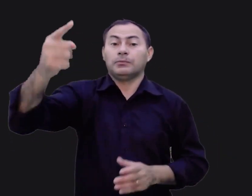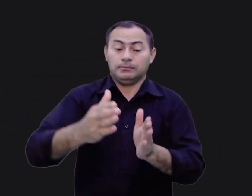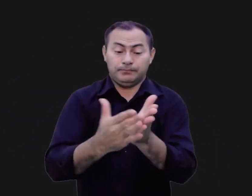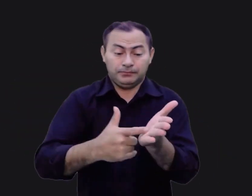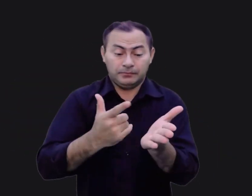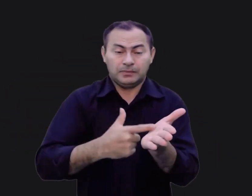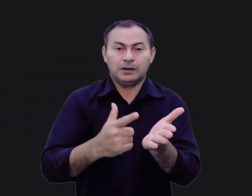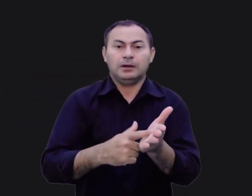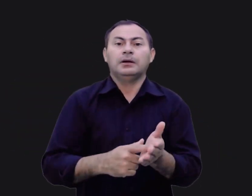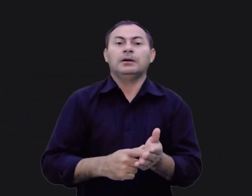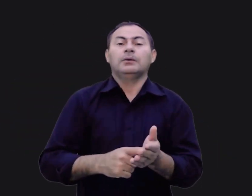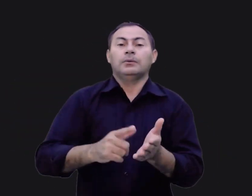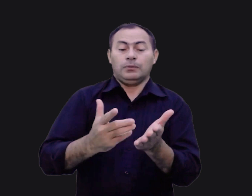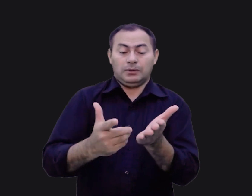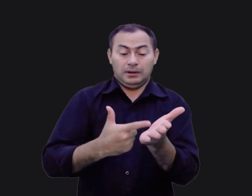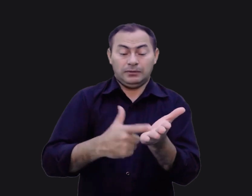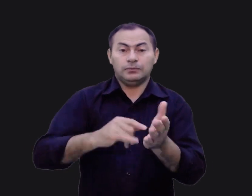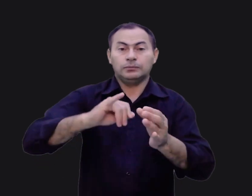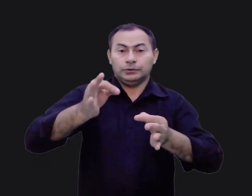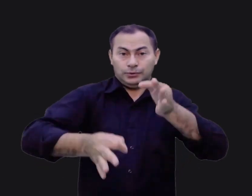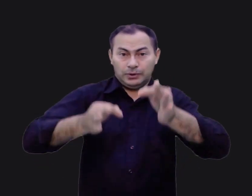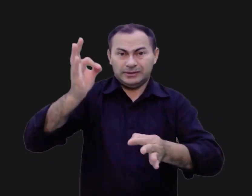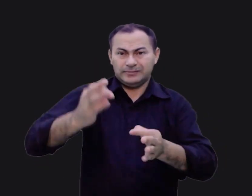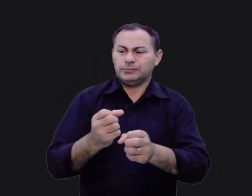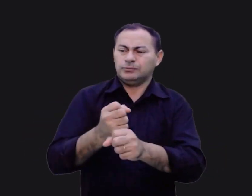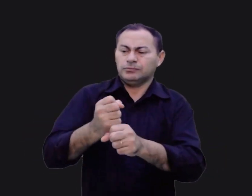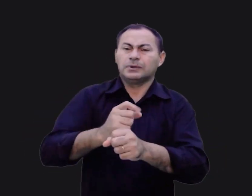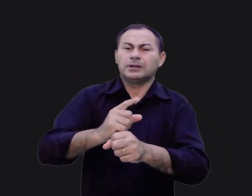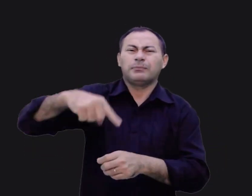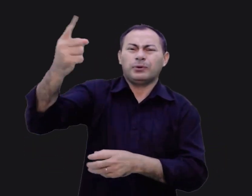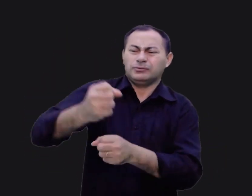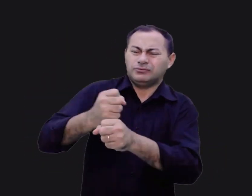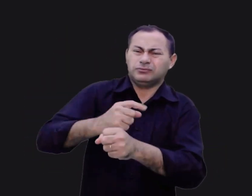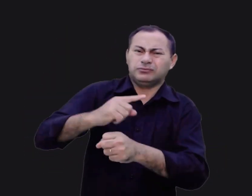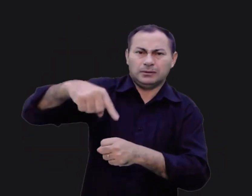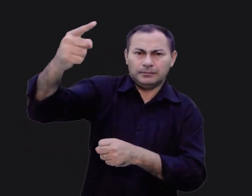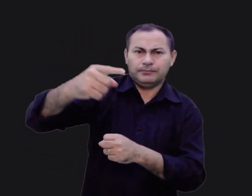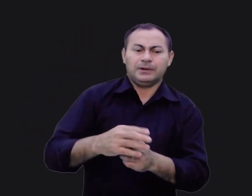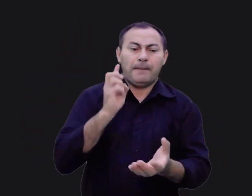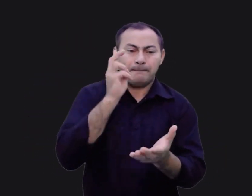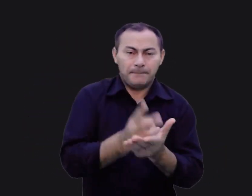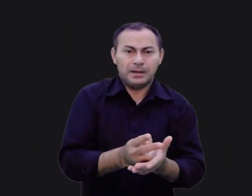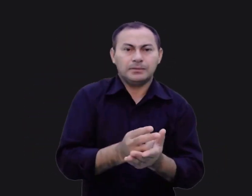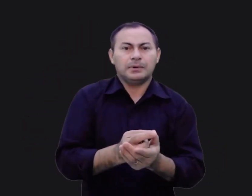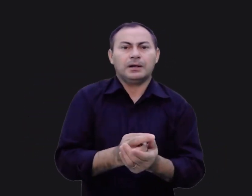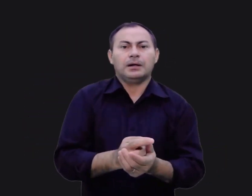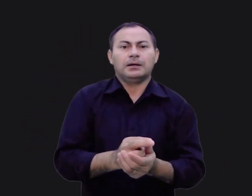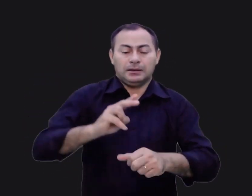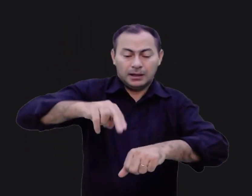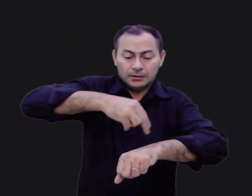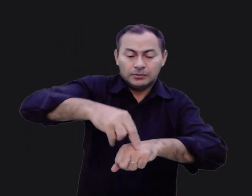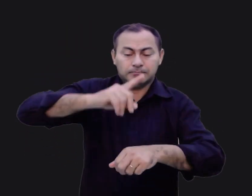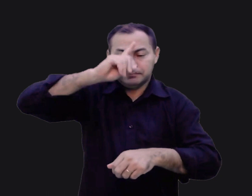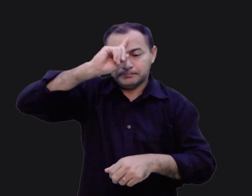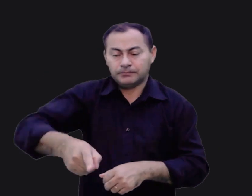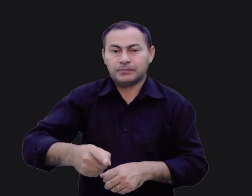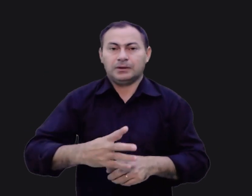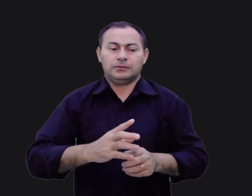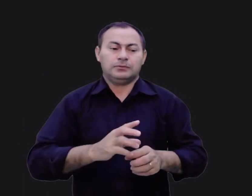livro da Bíblia, o livro de Juízes, lemos que muitos anos mais tarde, aquelas mesmas nações dominaram os filhos de